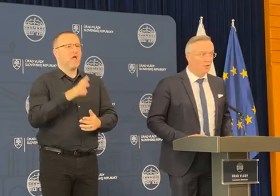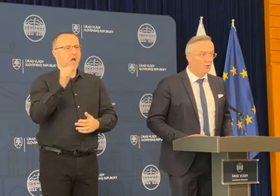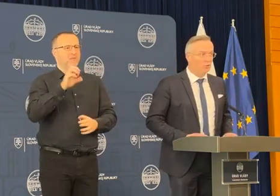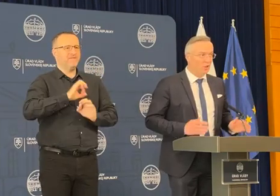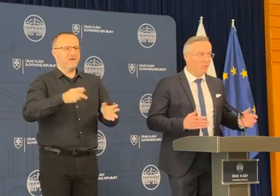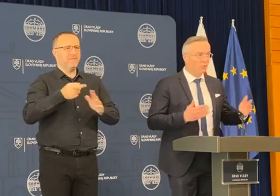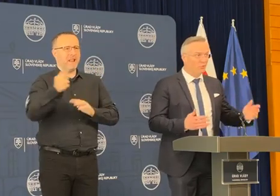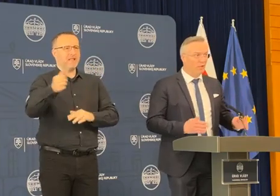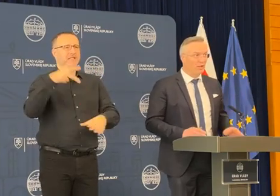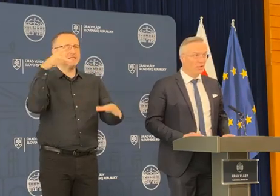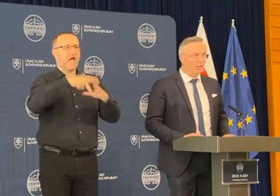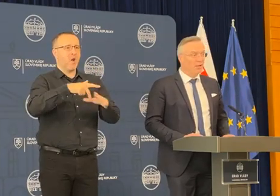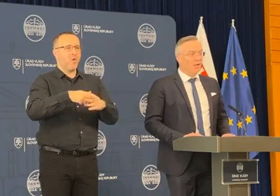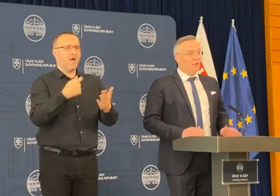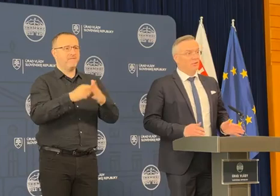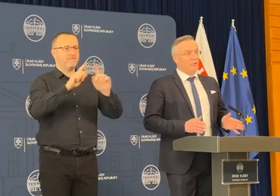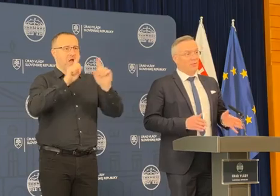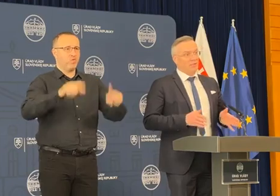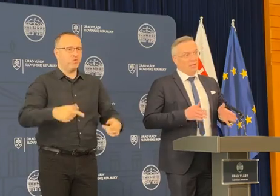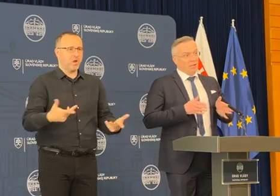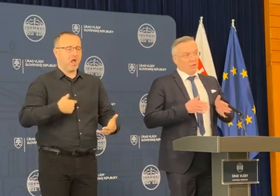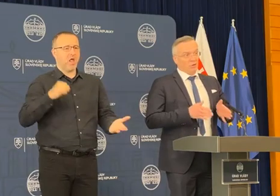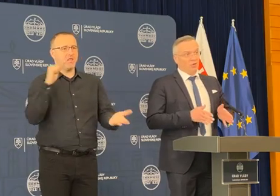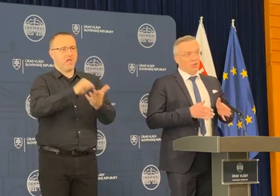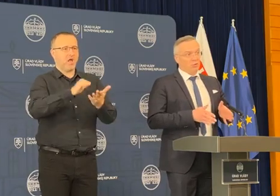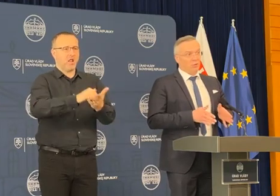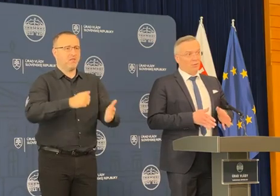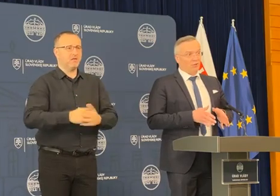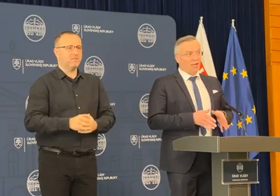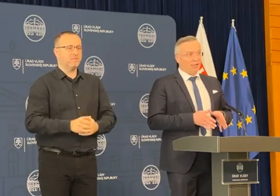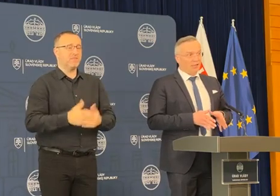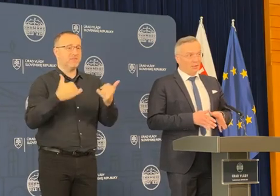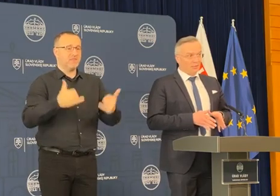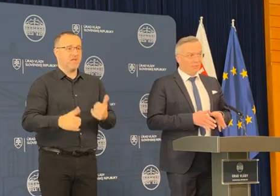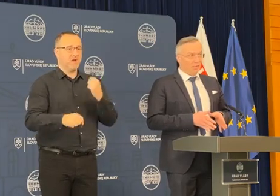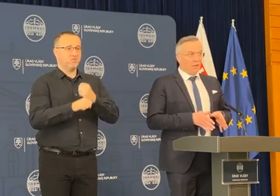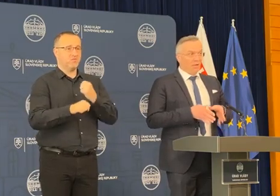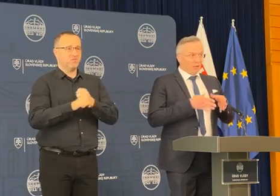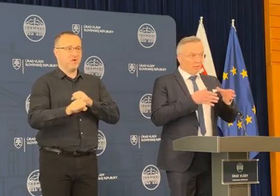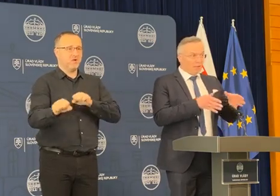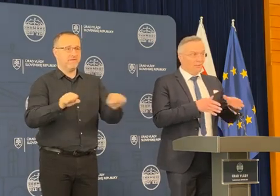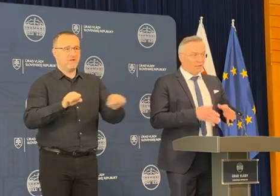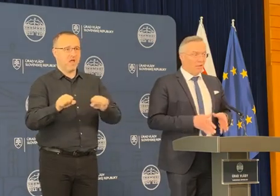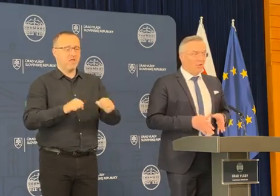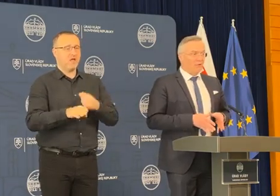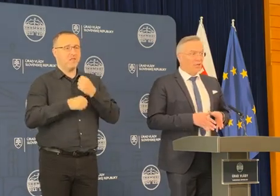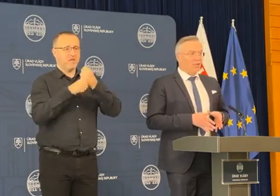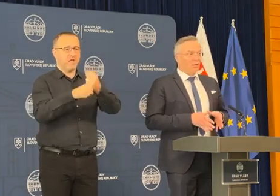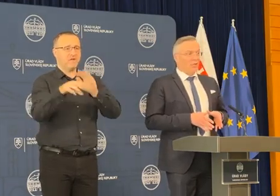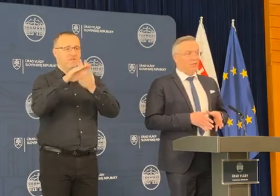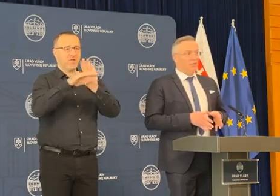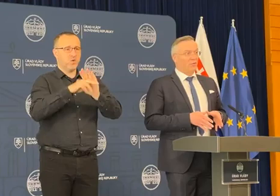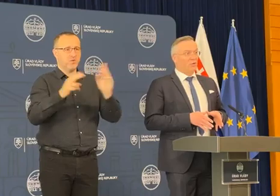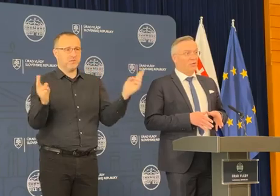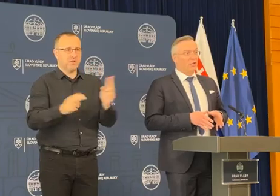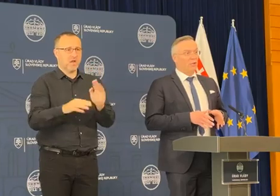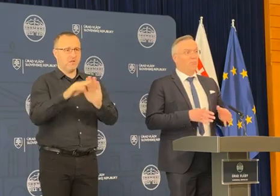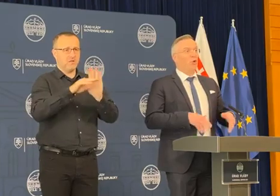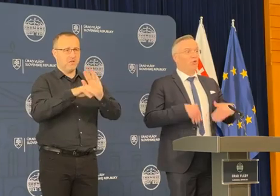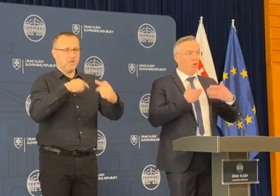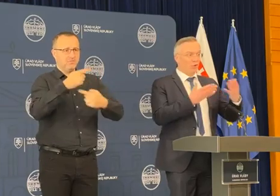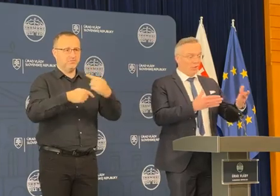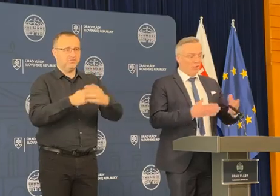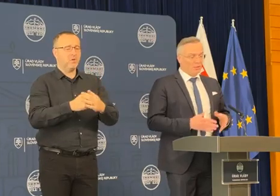tie zálohové faktúry alebo svoje náklady. To znamená, že čo dnes urobila vláda, návrh zákona v skratenom legislatívnom